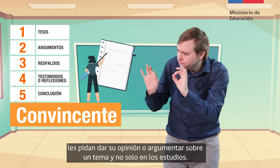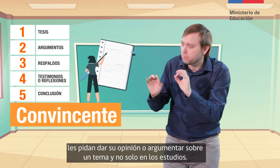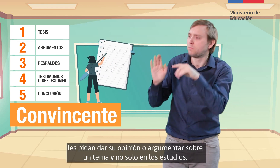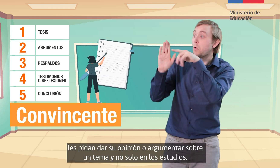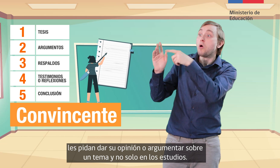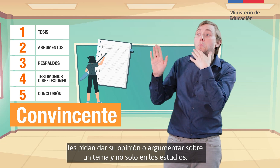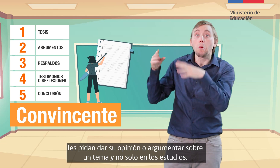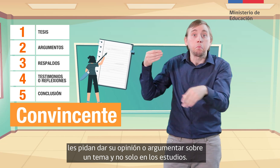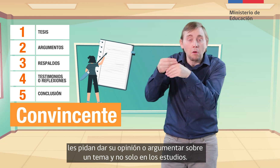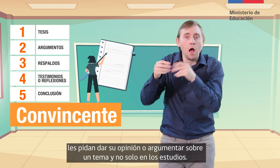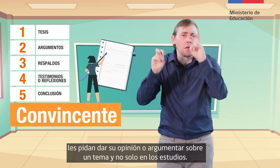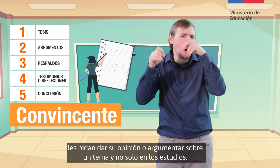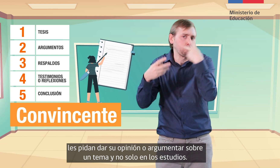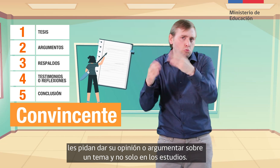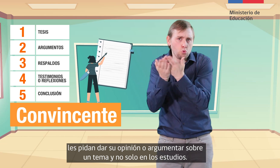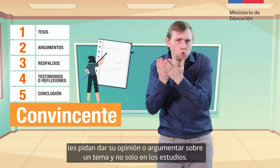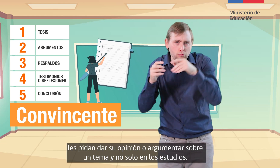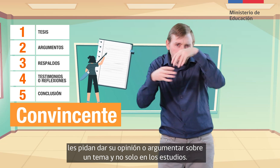y no solo en los estudios.